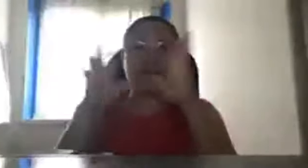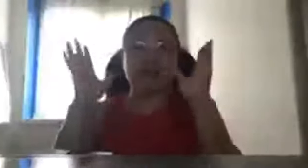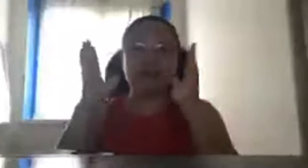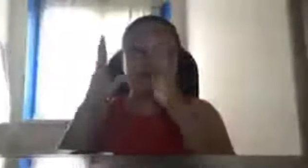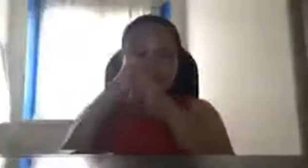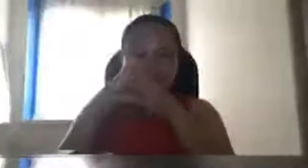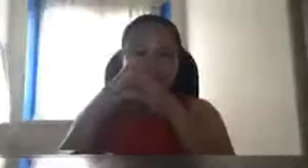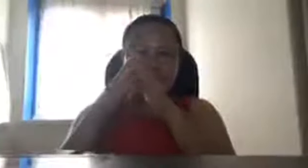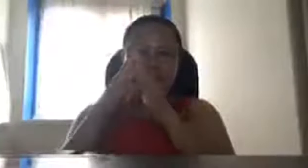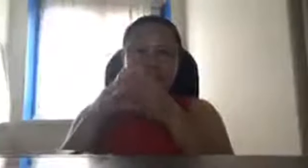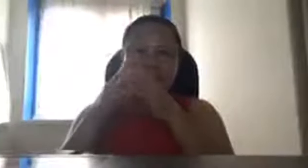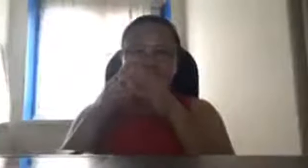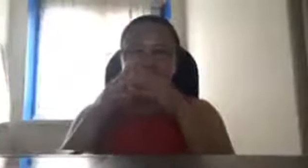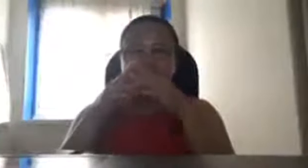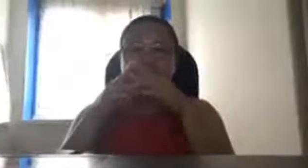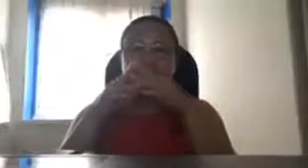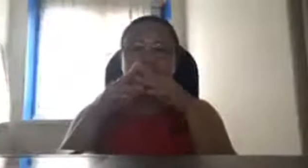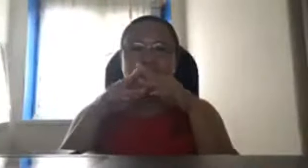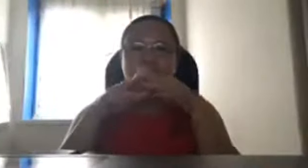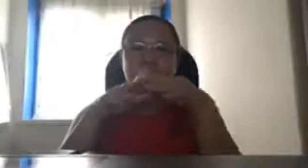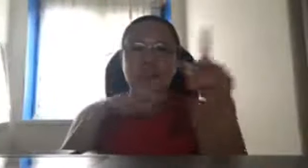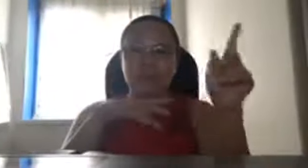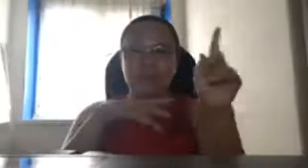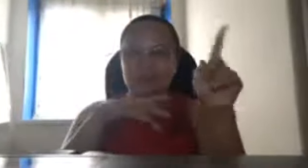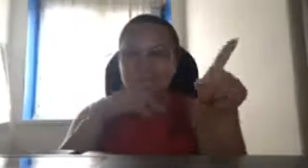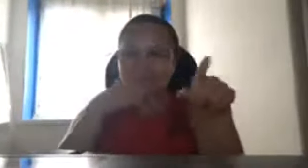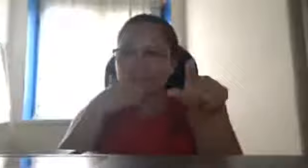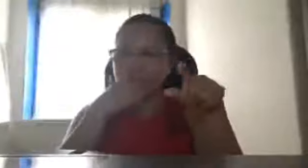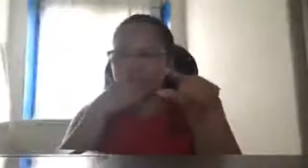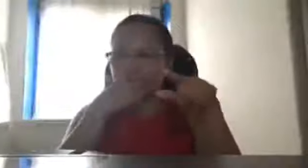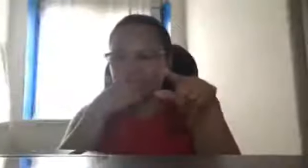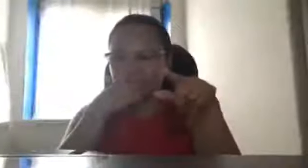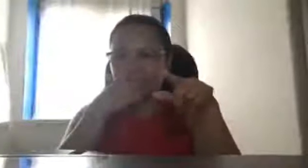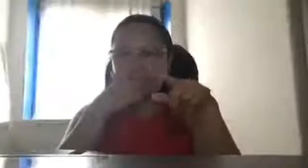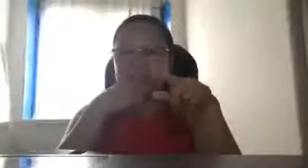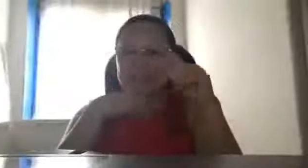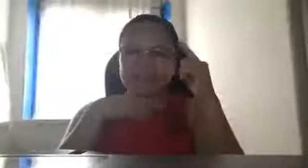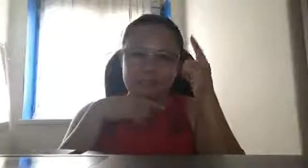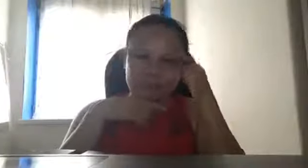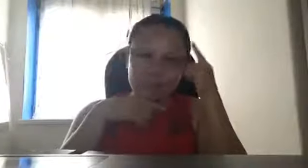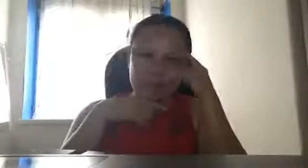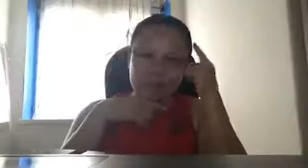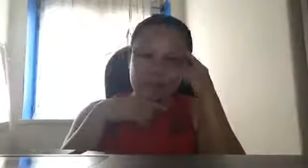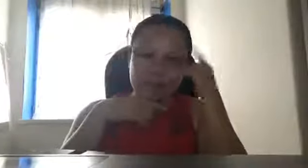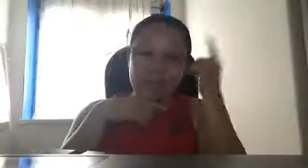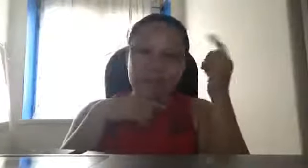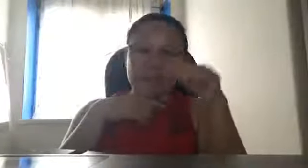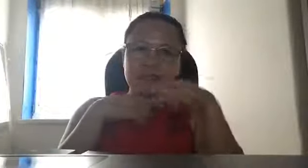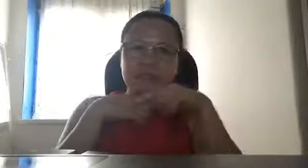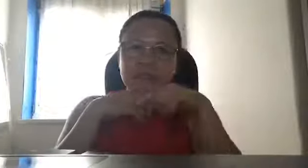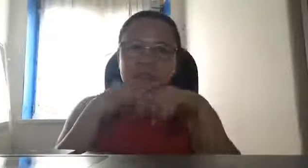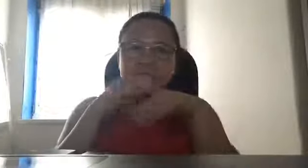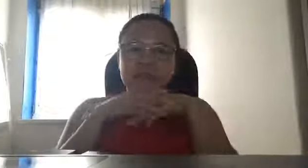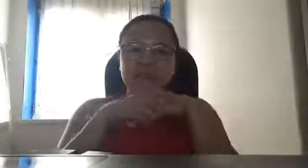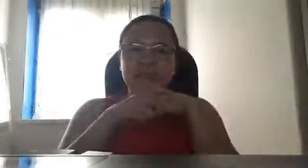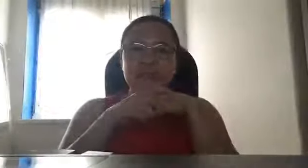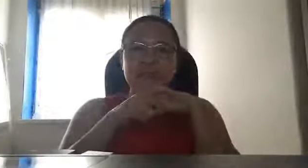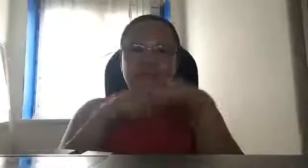gagamitin mali ang inyong pagiging aktivista huwag kayo humawak ng sandata talino ang gamitin nyo mag